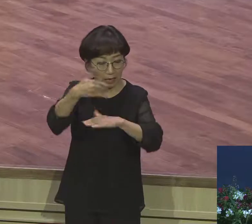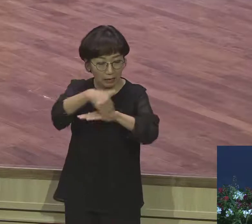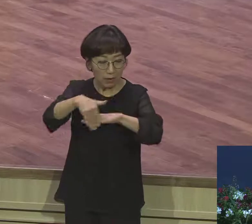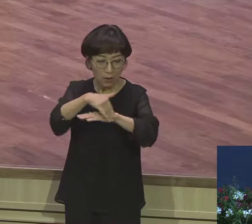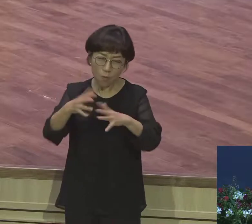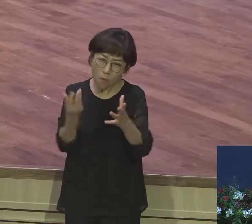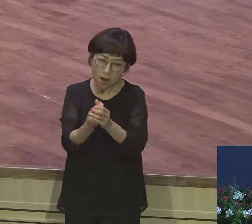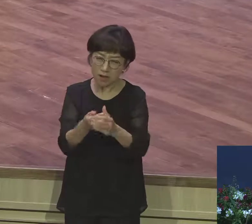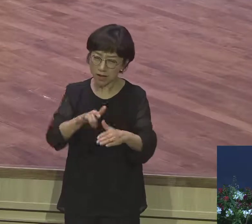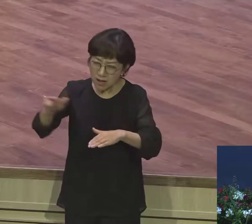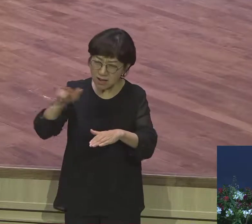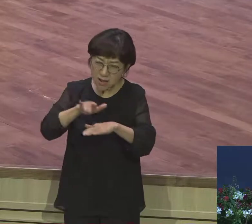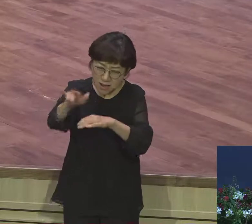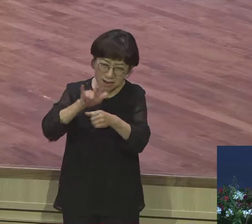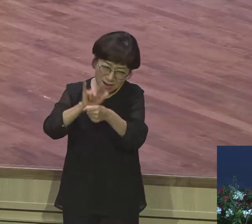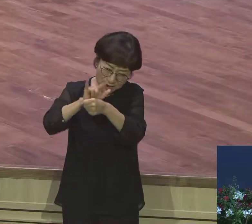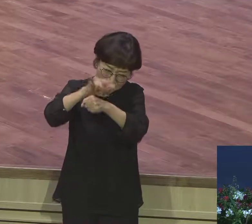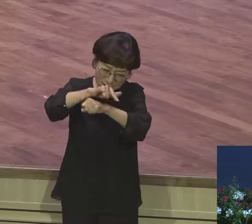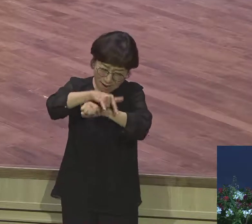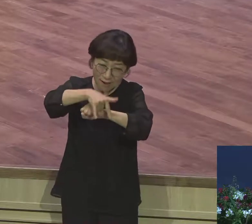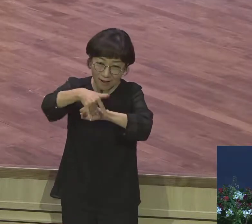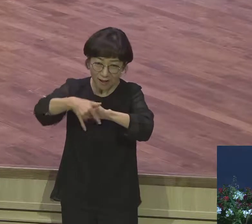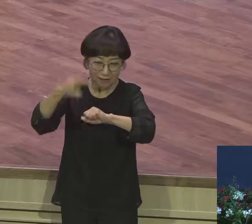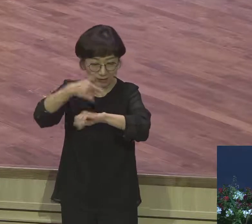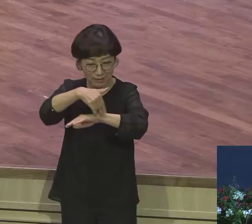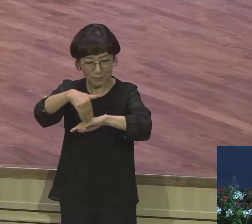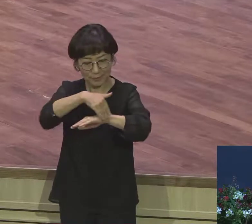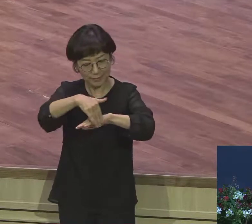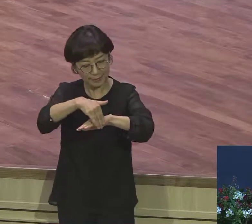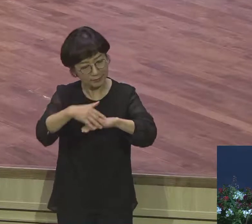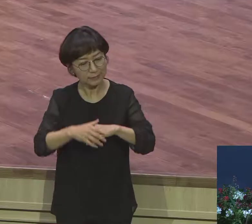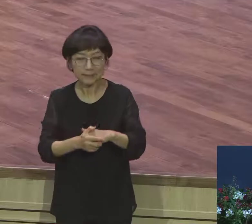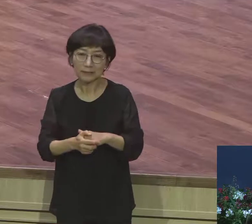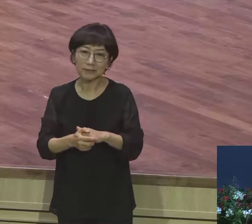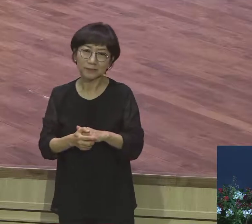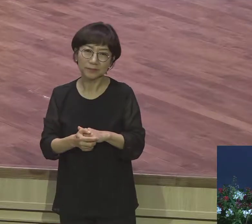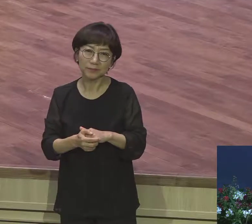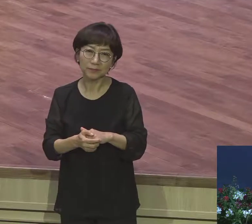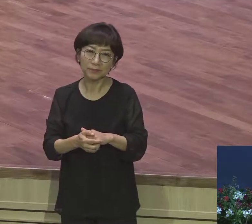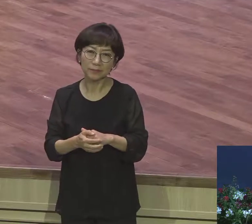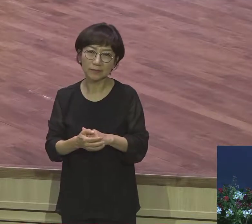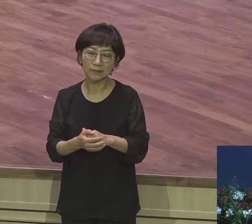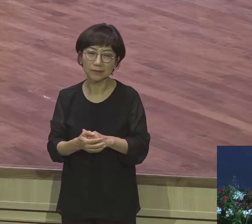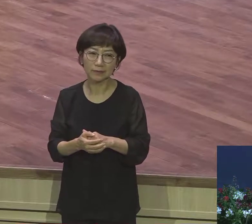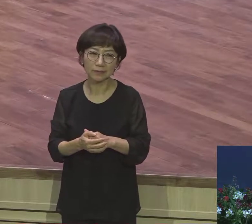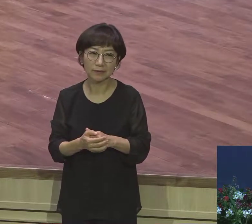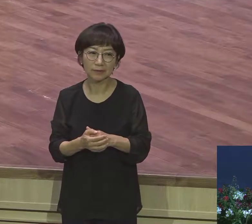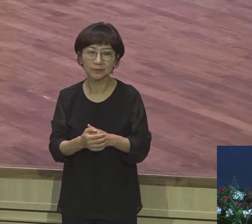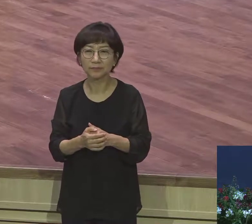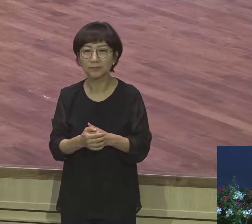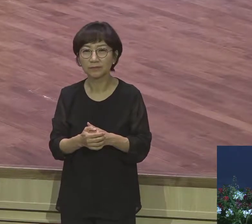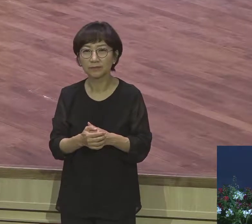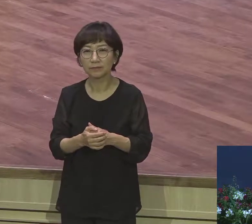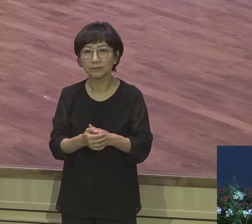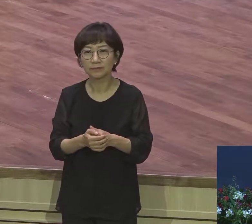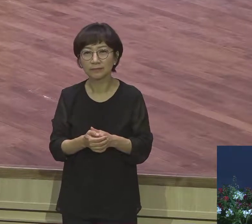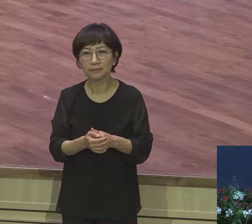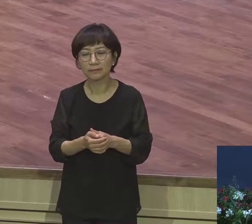그래서 내가 아 이게 조금 충격법으로 조금 했는데 아 이게 안 돼 이게 만약에